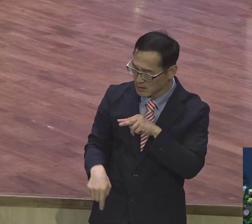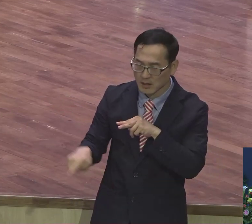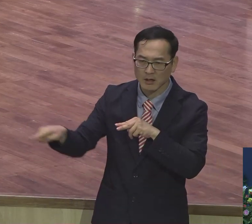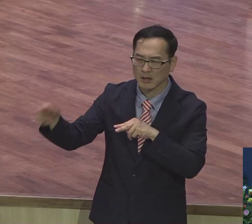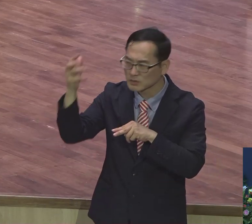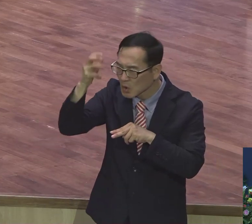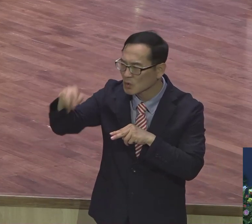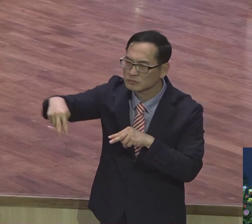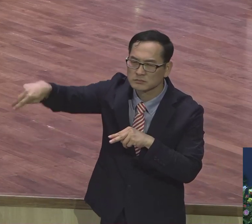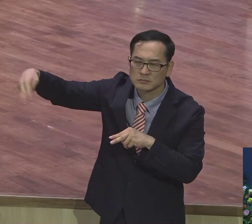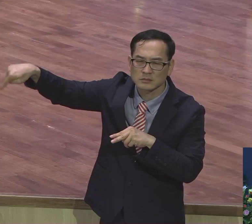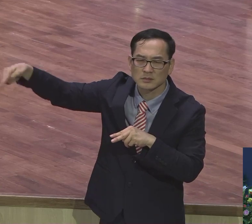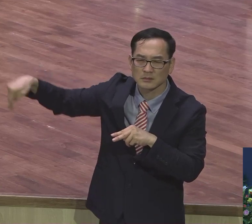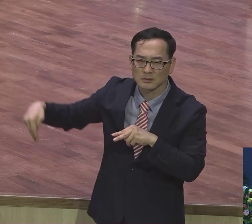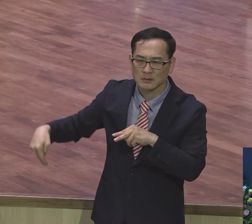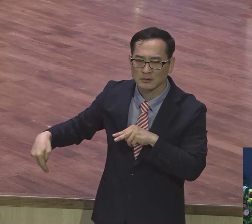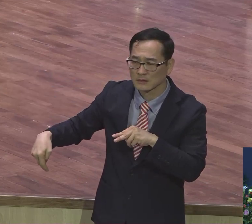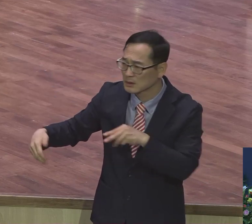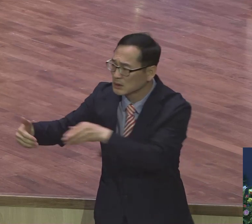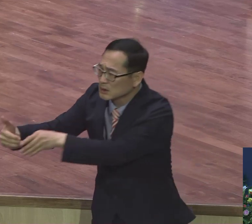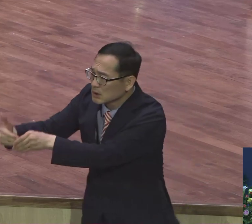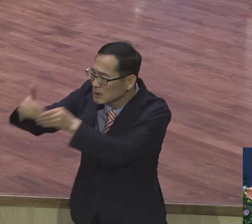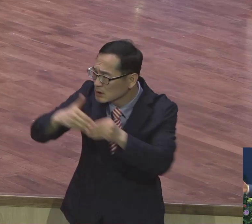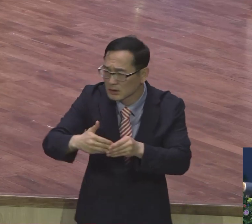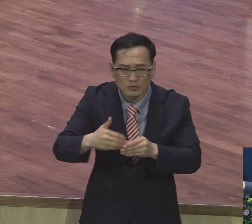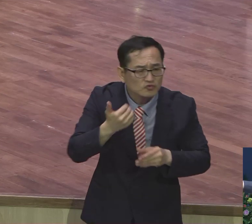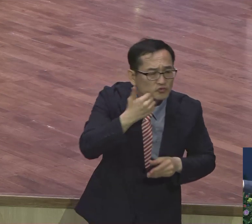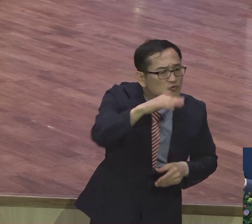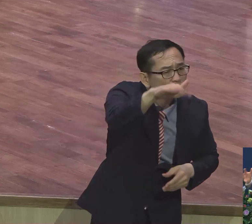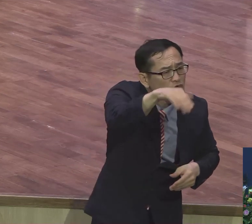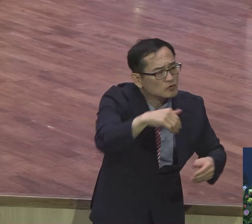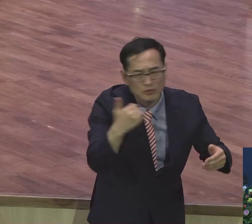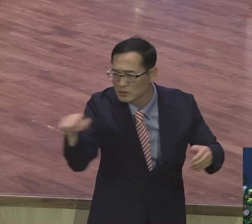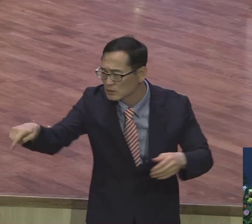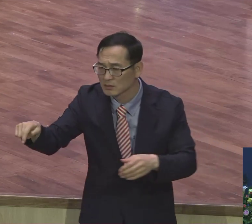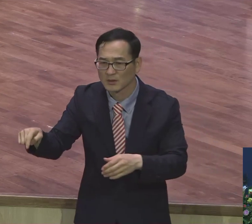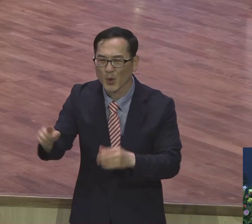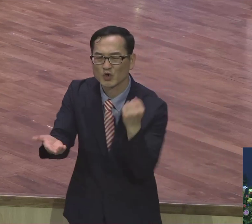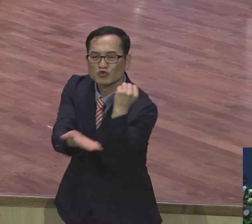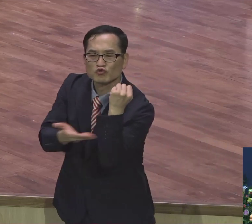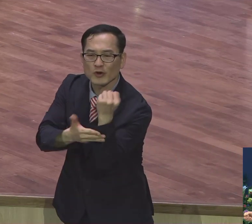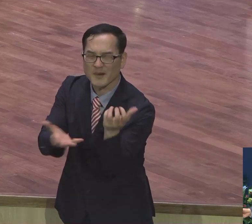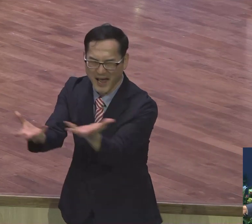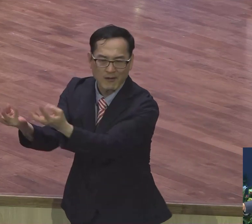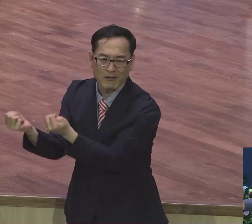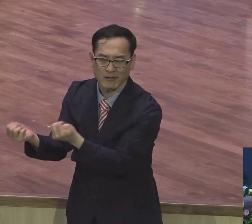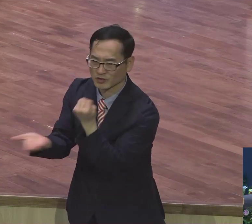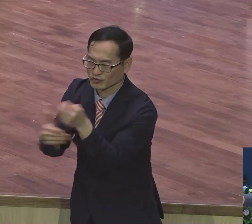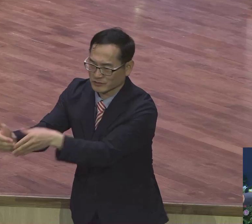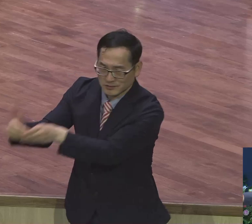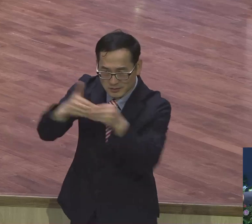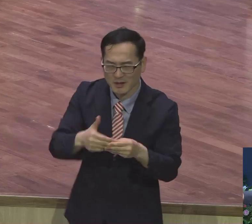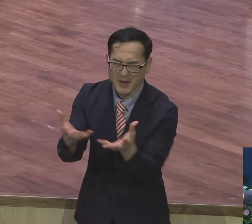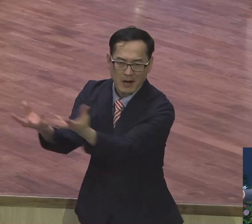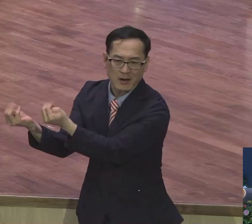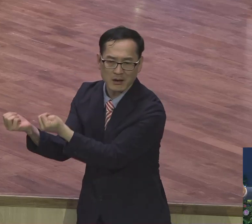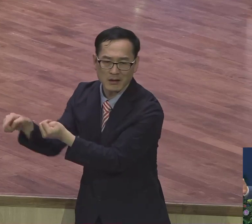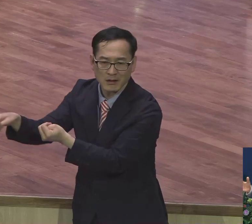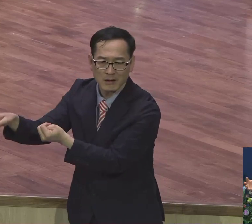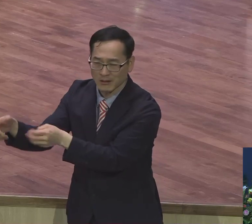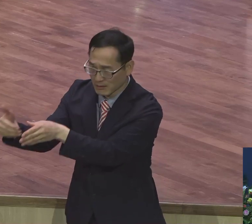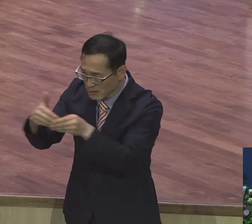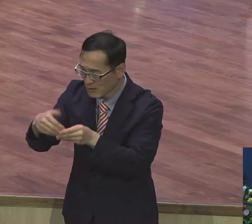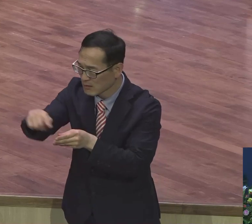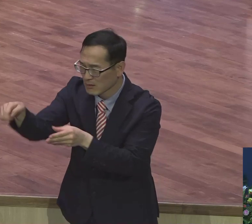추수할 일꾼이 없다. 추수할 것은 너무 많은데 기진에서 방황하는 저